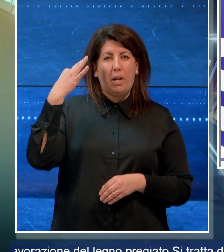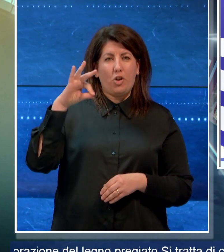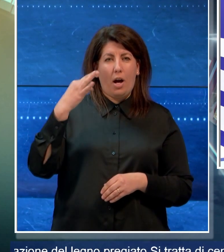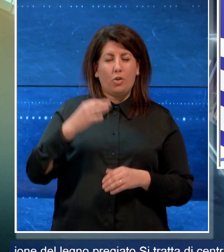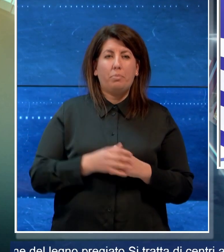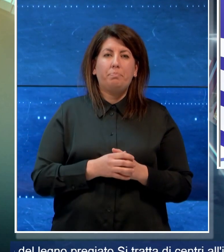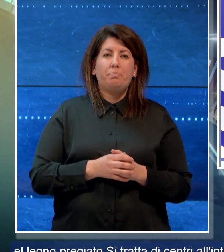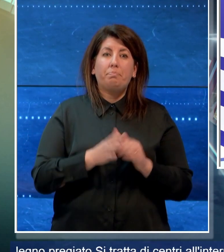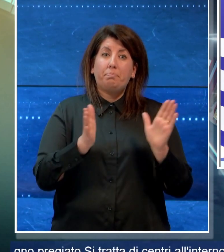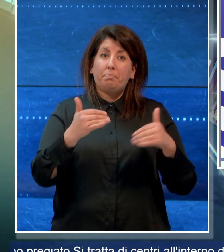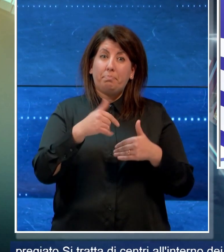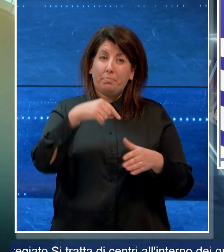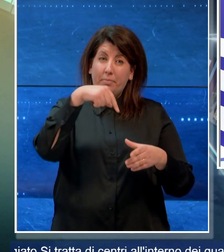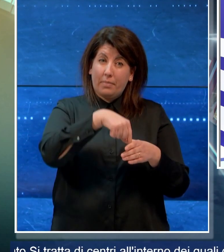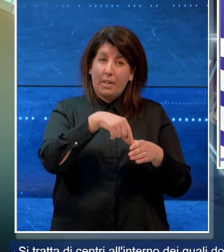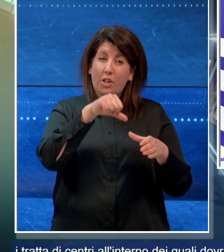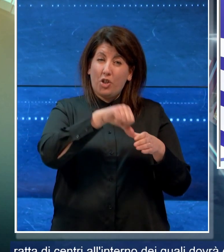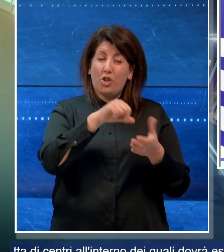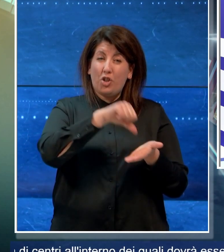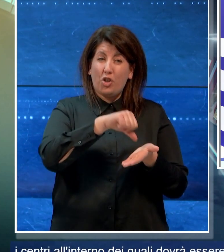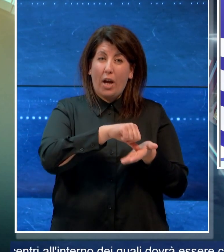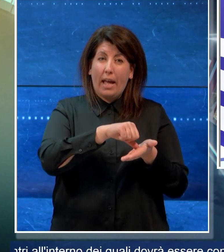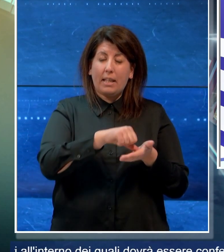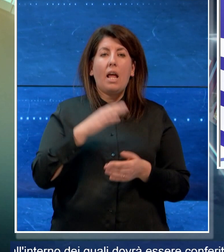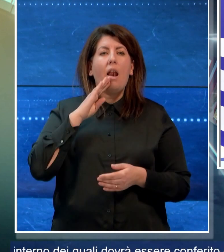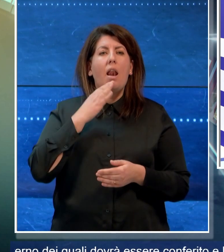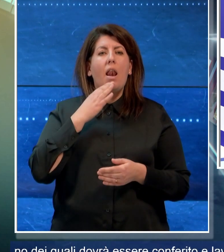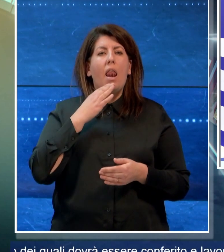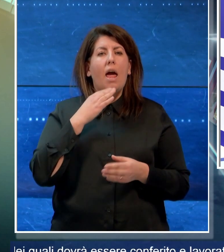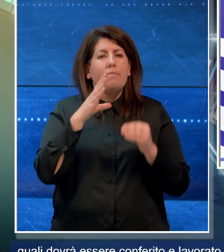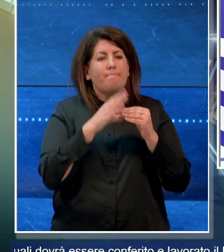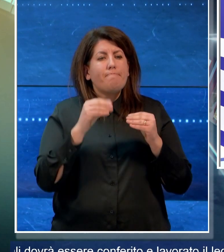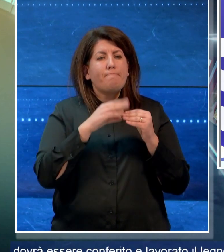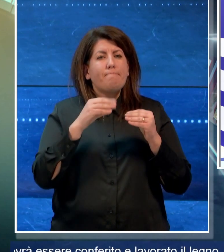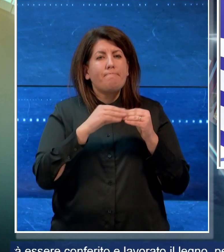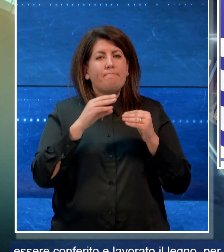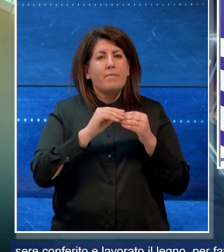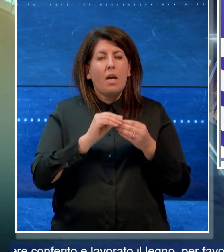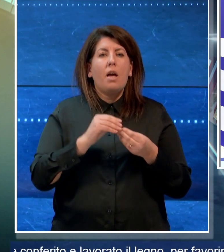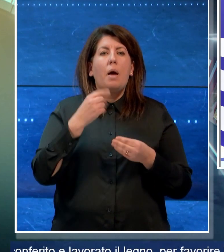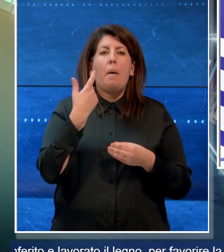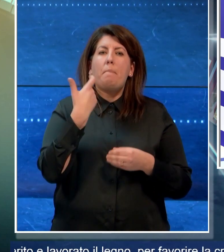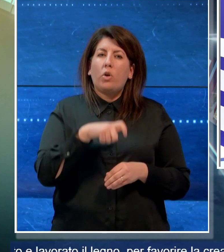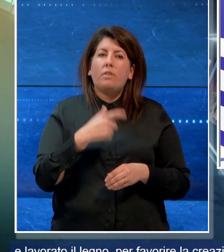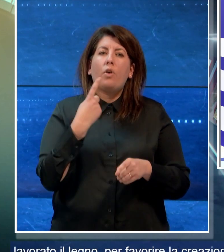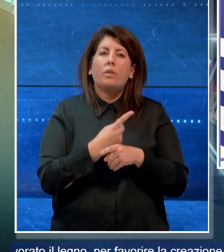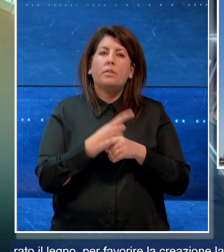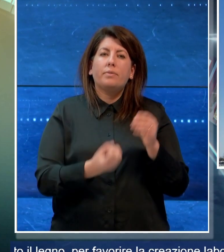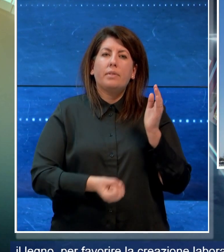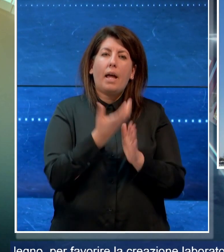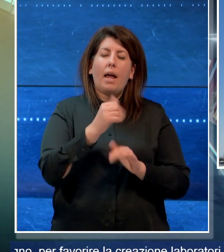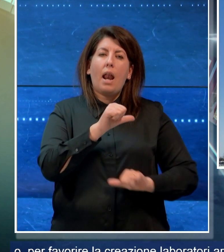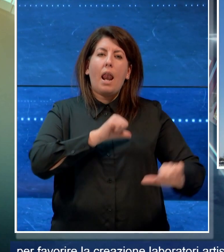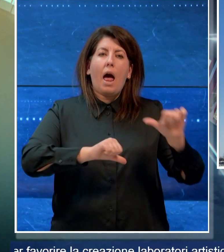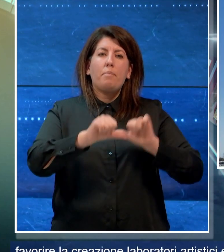dei quali dovrà essere conferito e lavorato il legno per favorire la creazione di laboratori